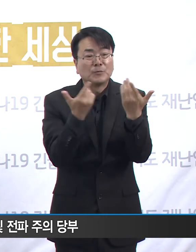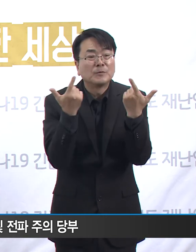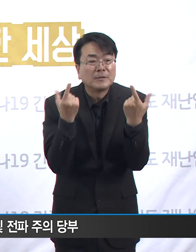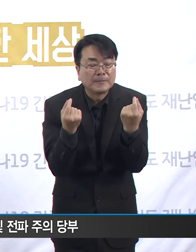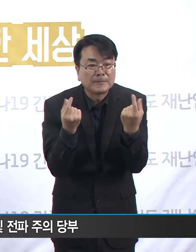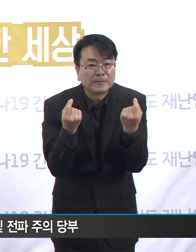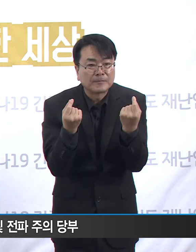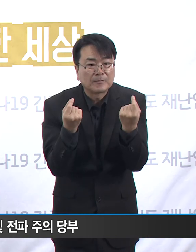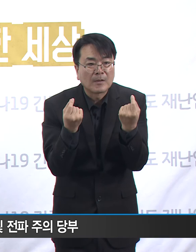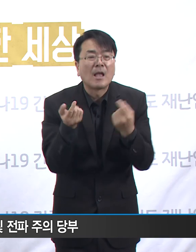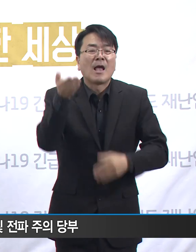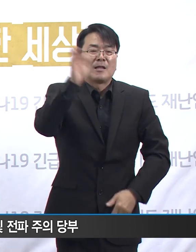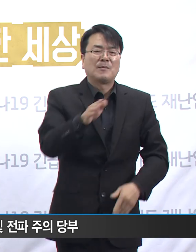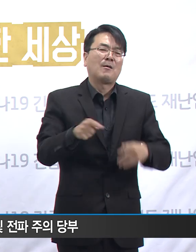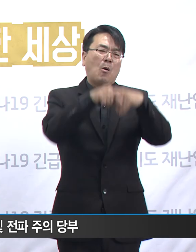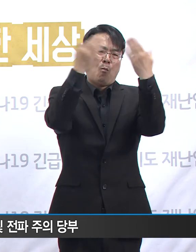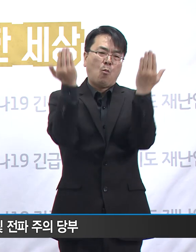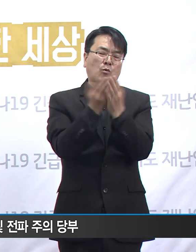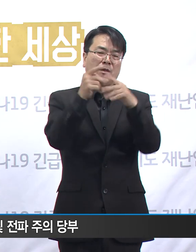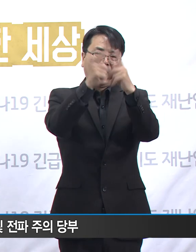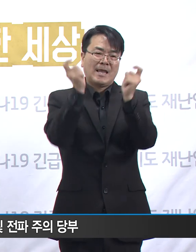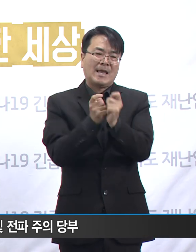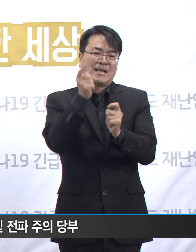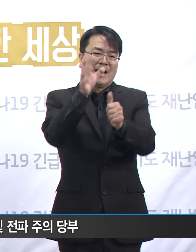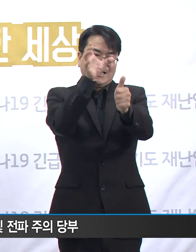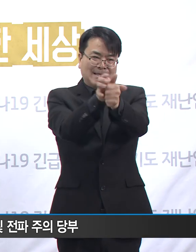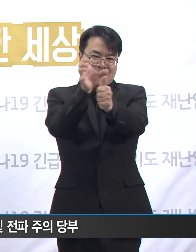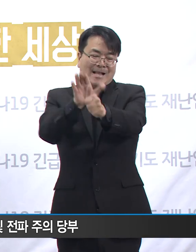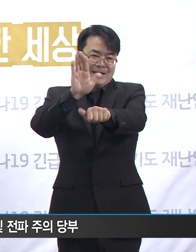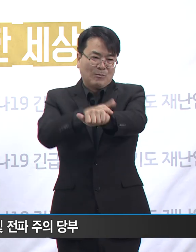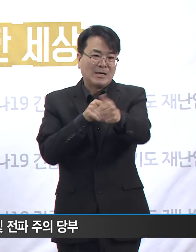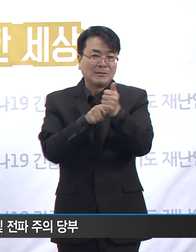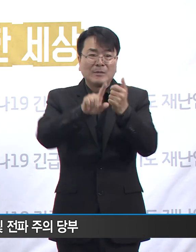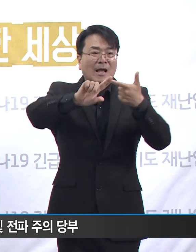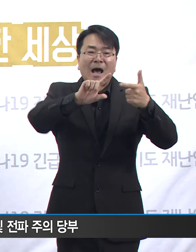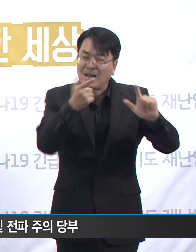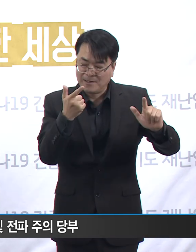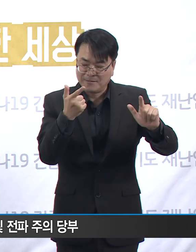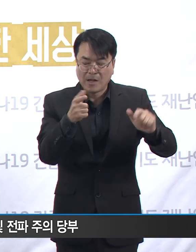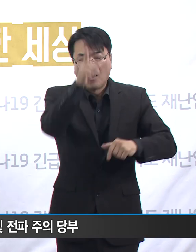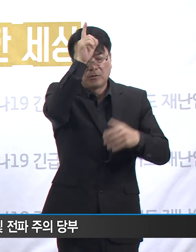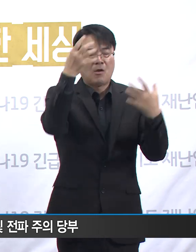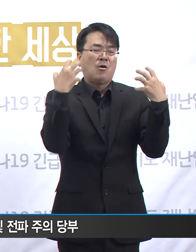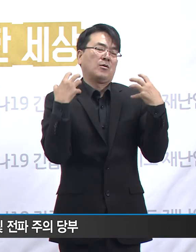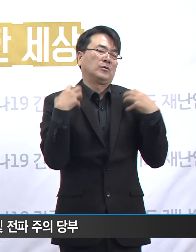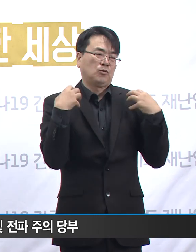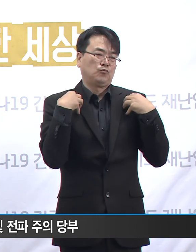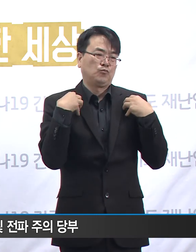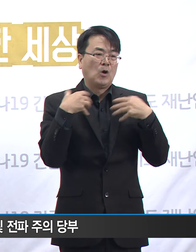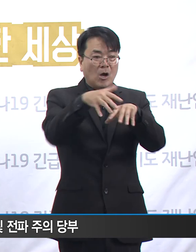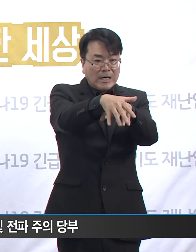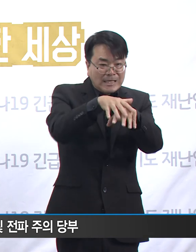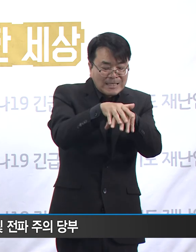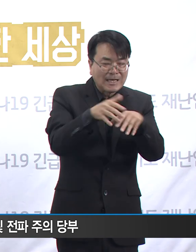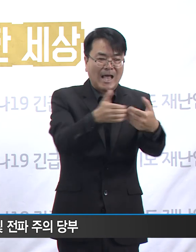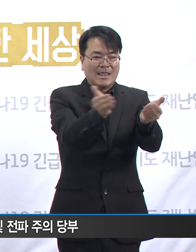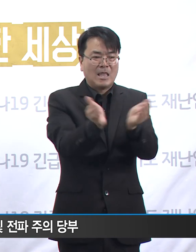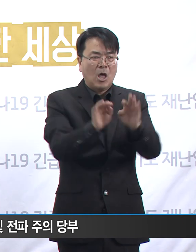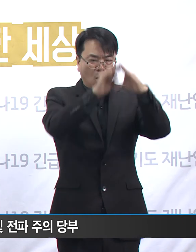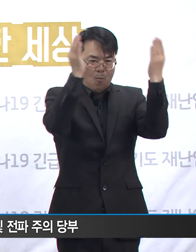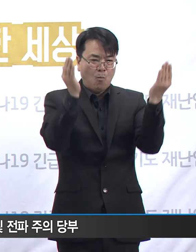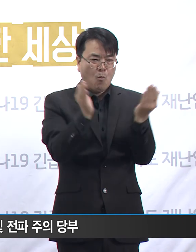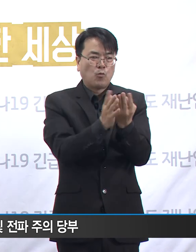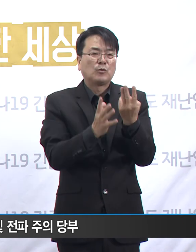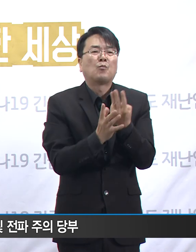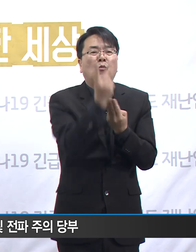과제를 개인의 책임으로 두어서도 안 됩니다. 정부, 지방자치단체, 기관, 개인 모두가 한 팀이 되어